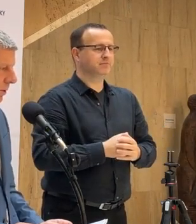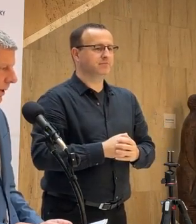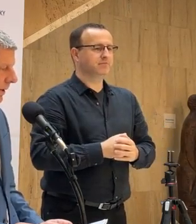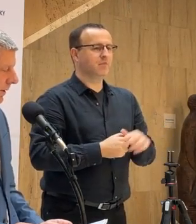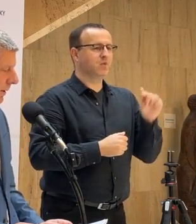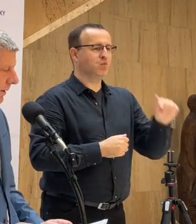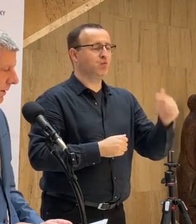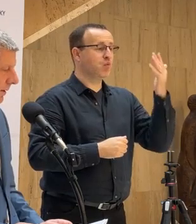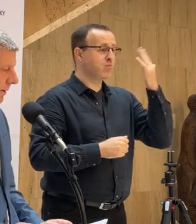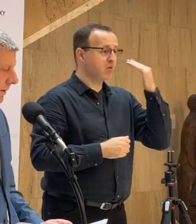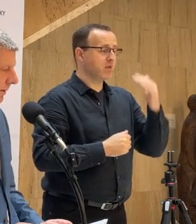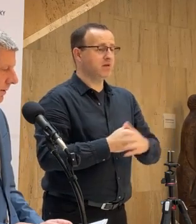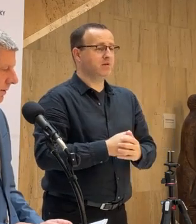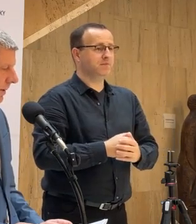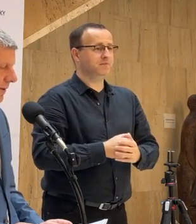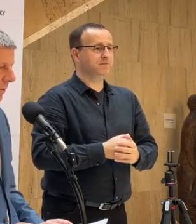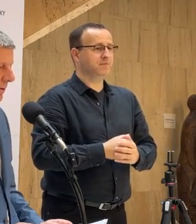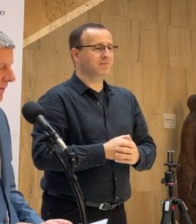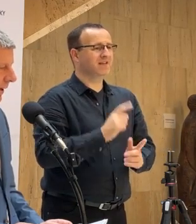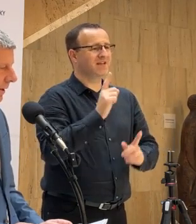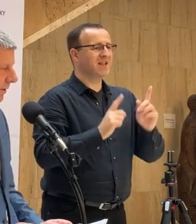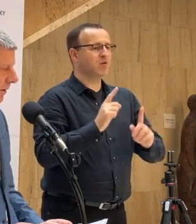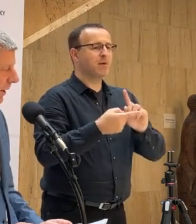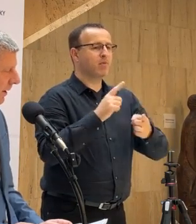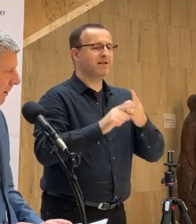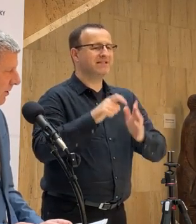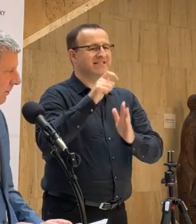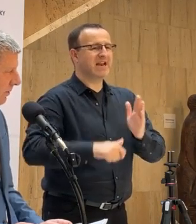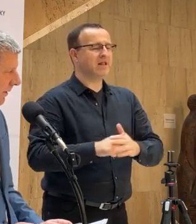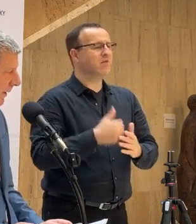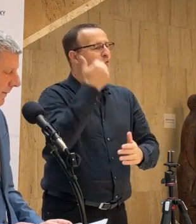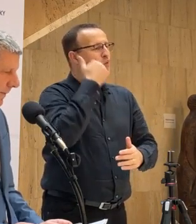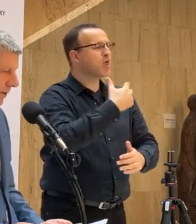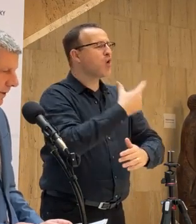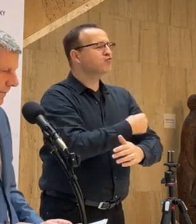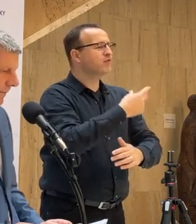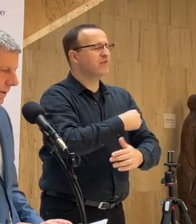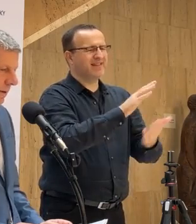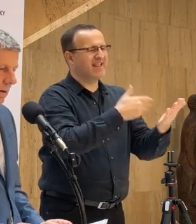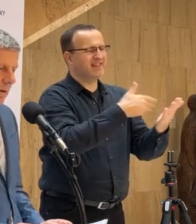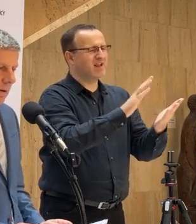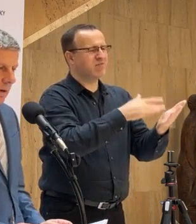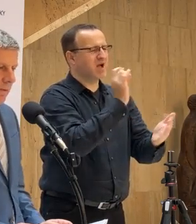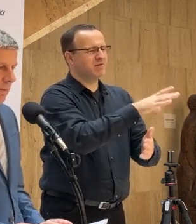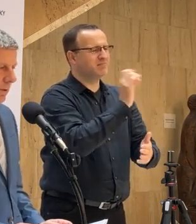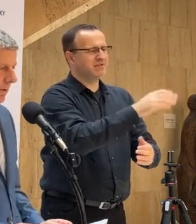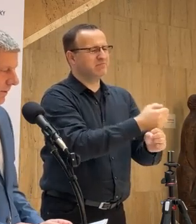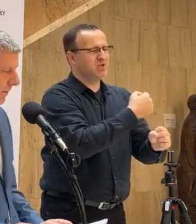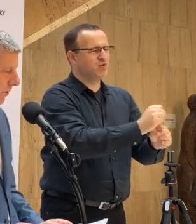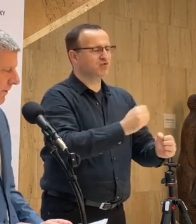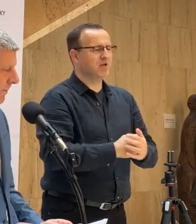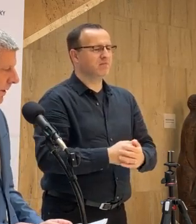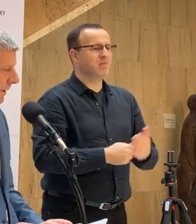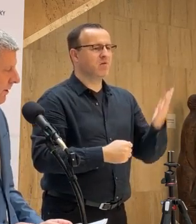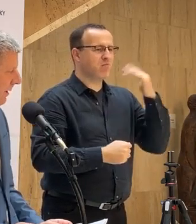tu boli isté politické strany, ktoré odrádzali občanov od očkovania. Takže asi by bolo